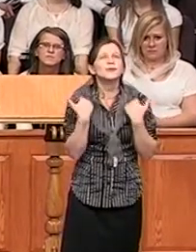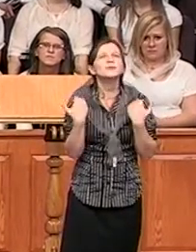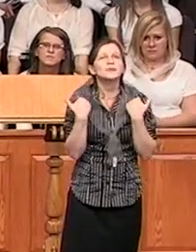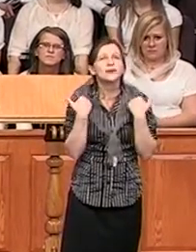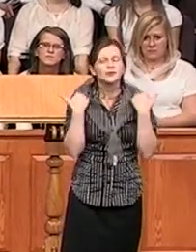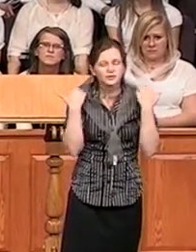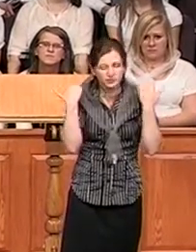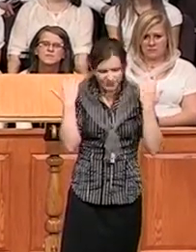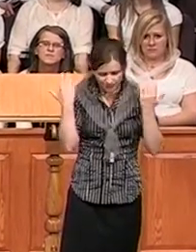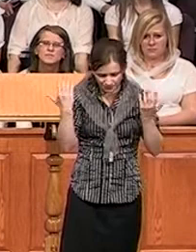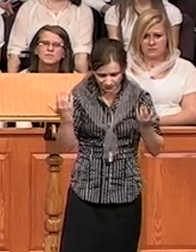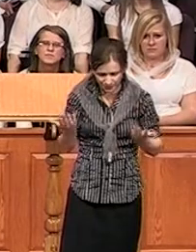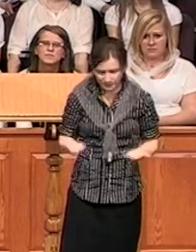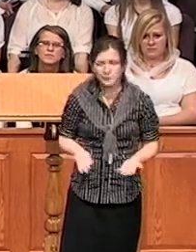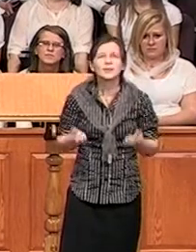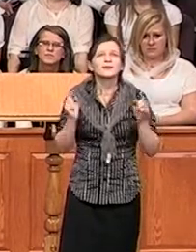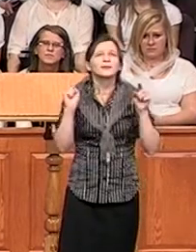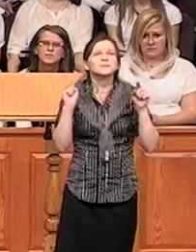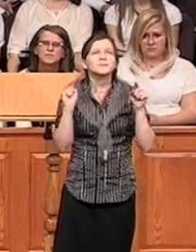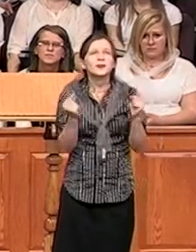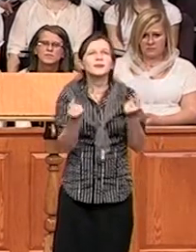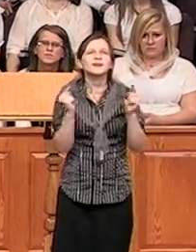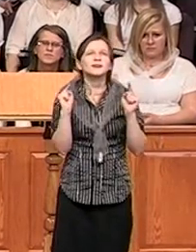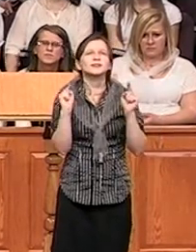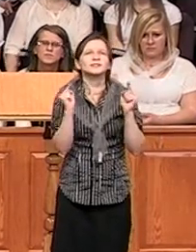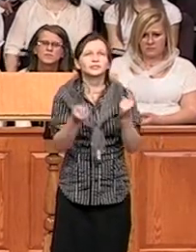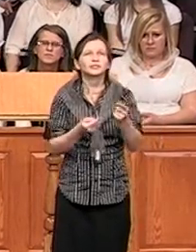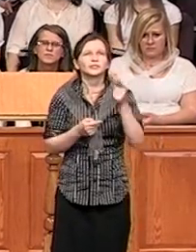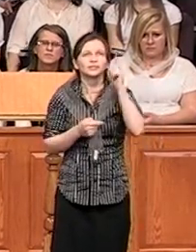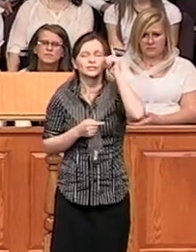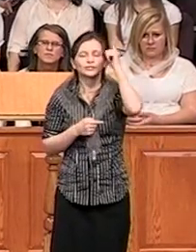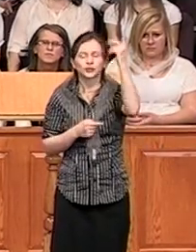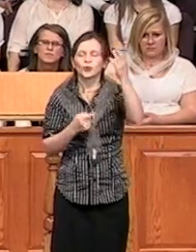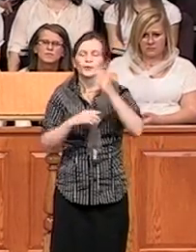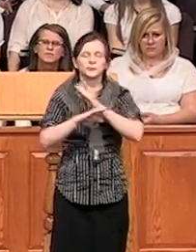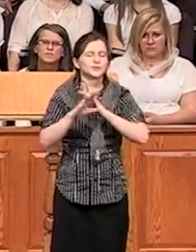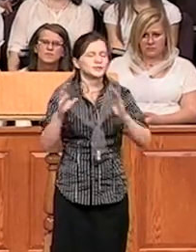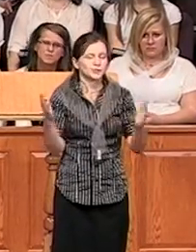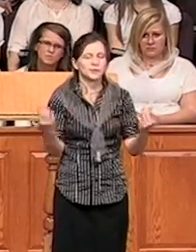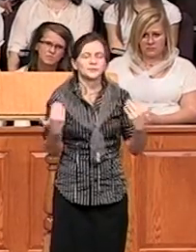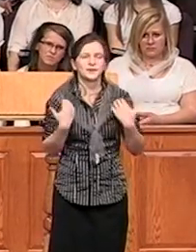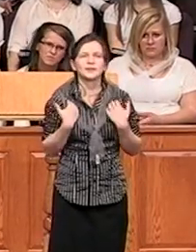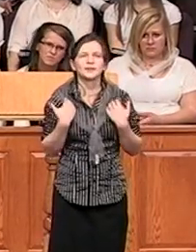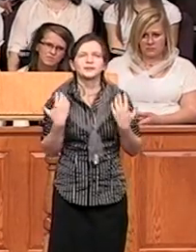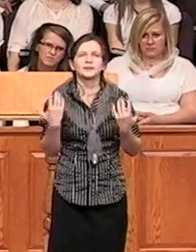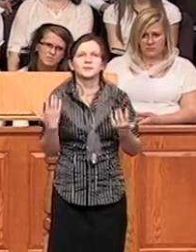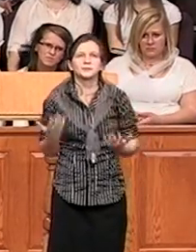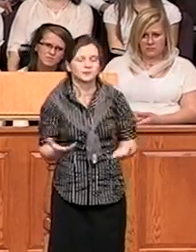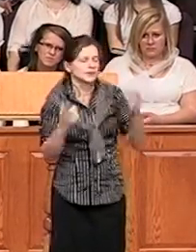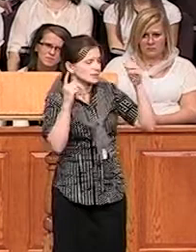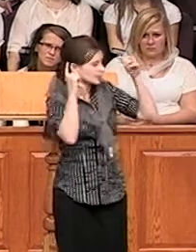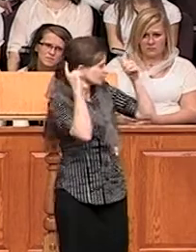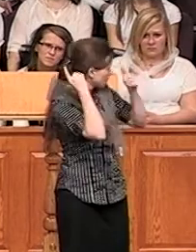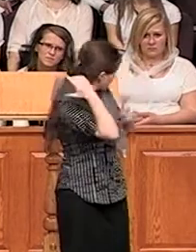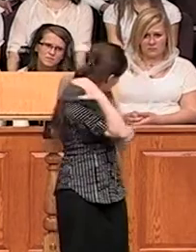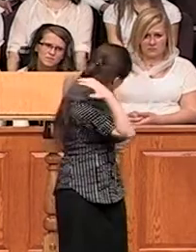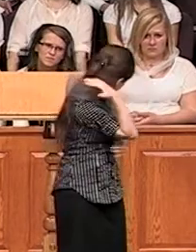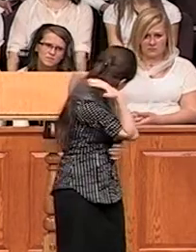мною? Почему стоишь ко мне спиною?